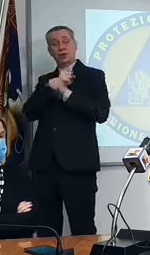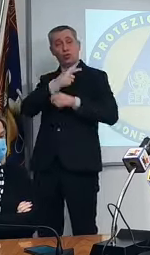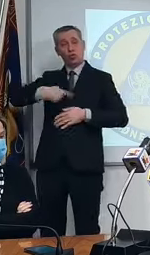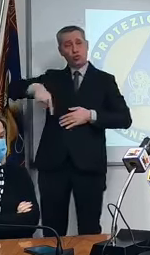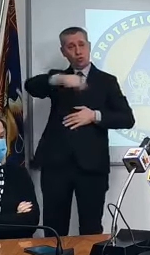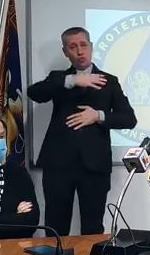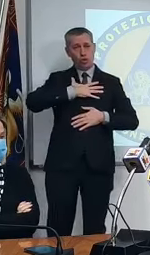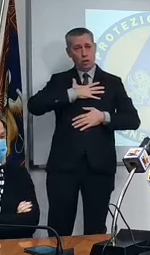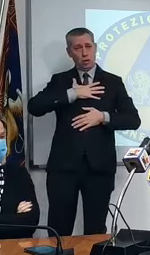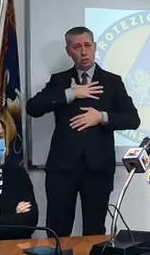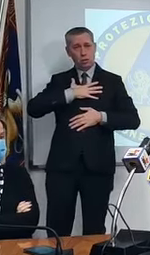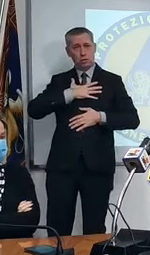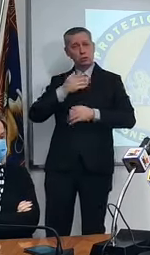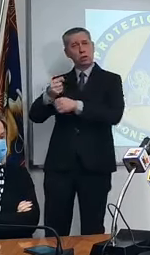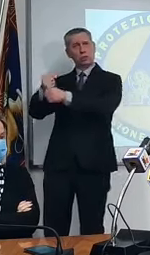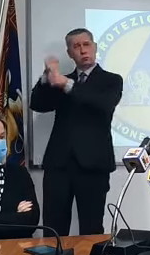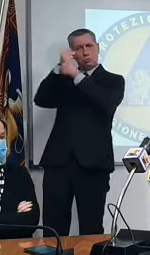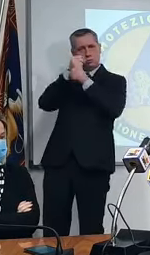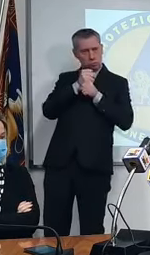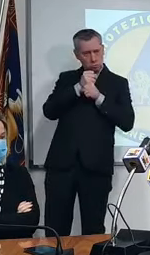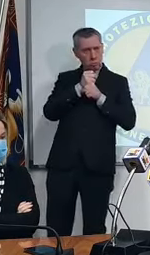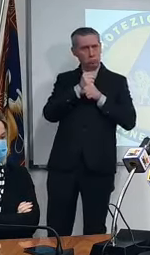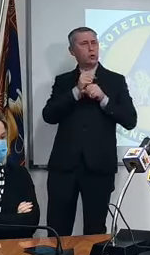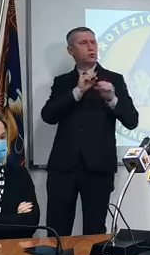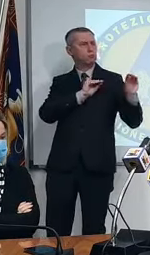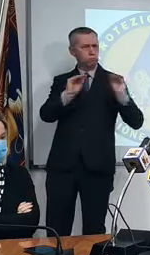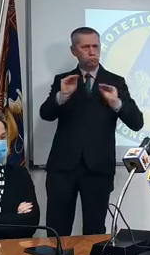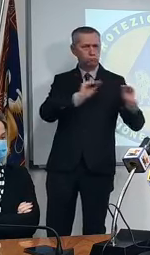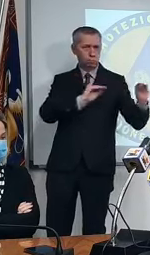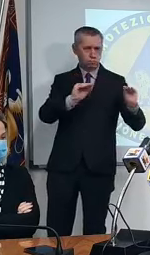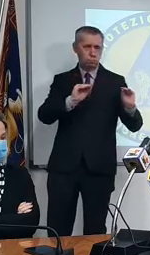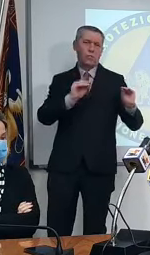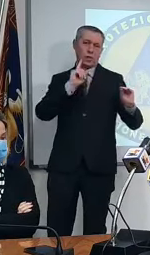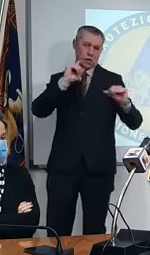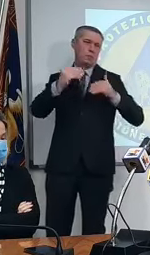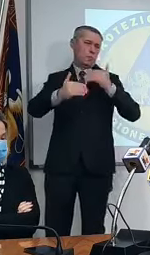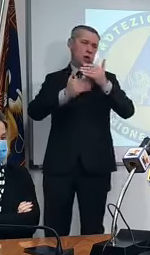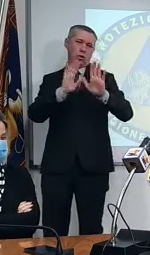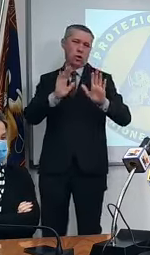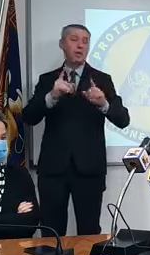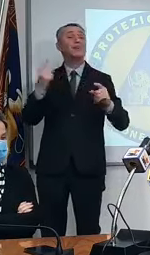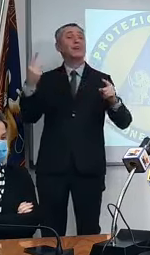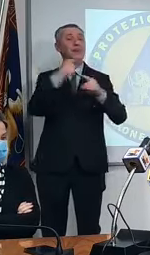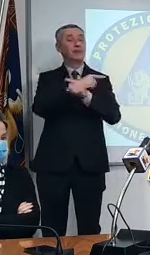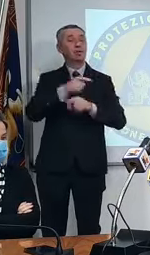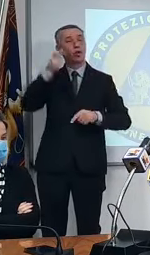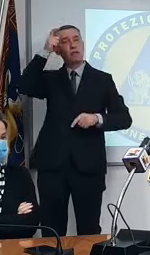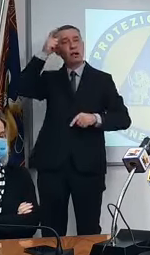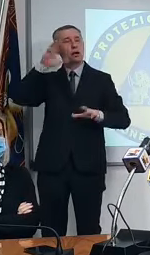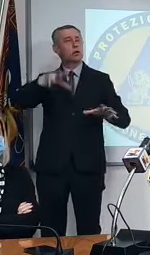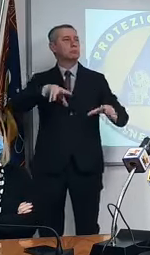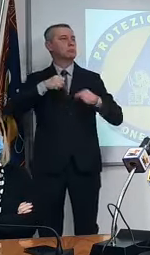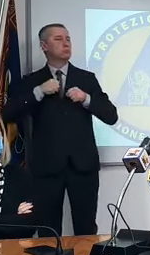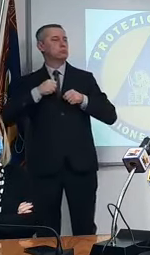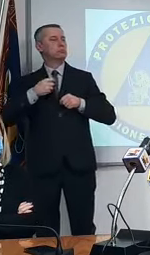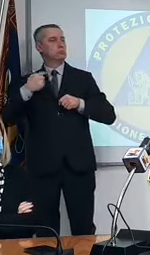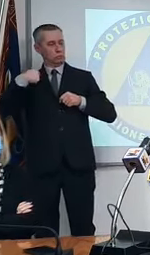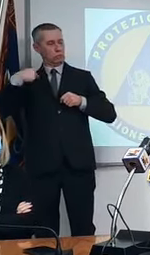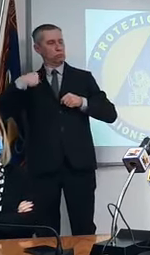regioni come partner e bracci operativi se la gestione è una gestione centralista allora sarà medievale